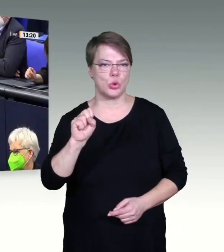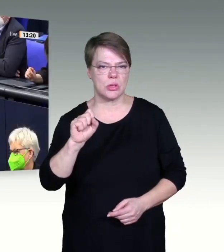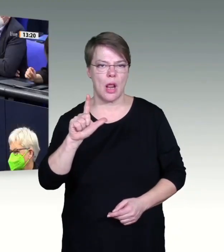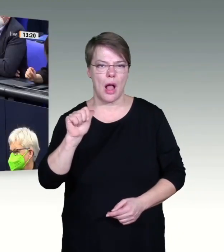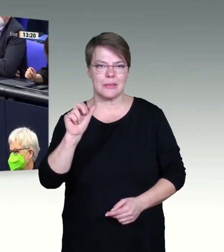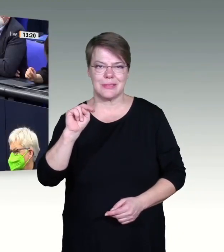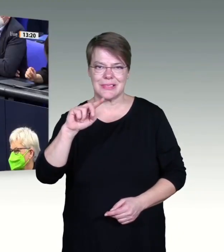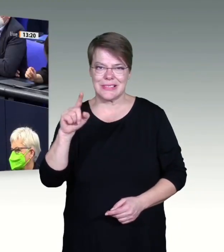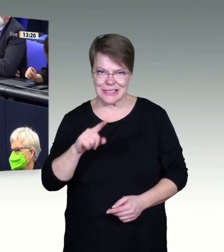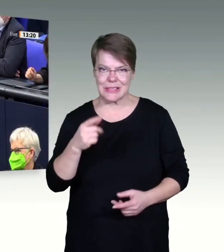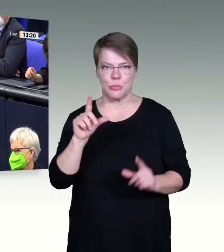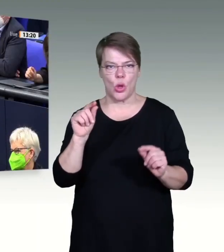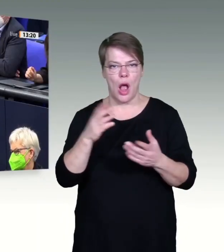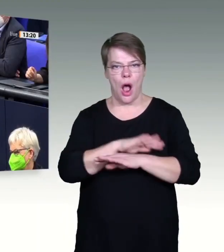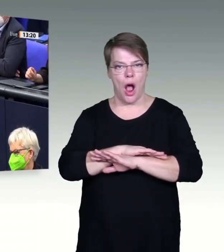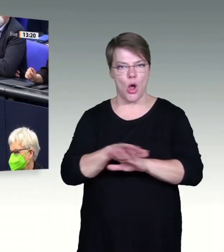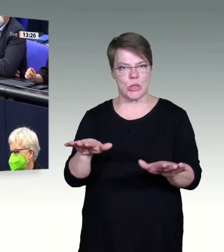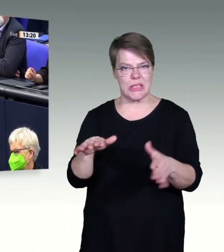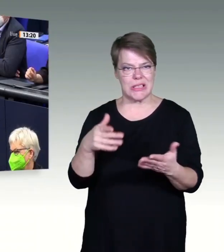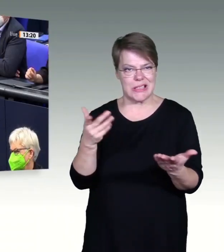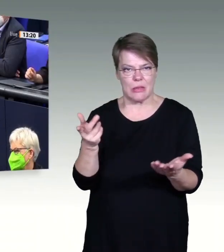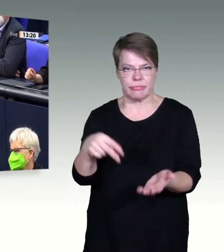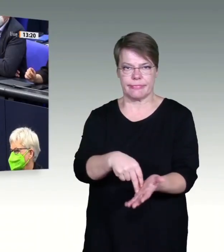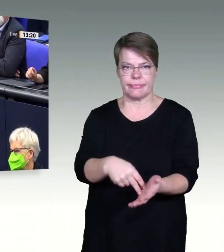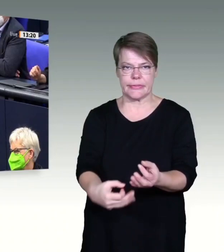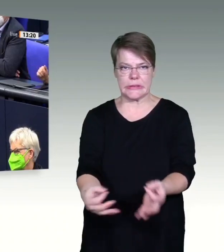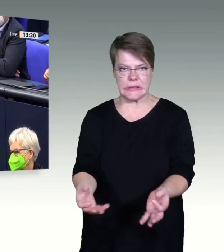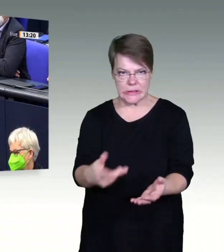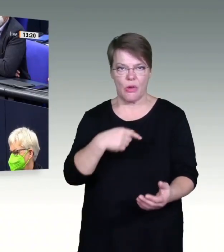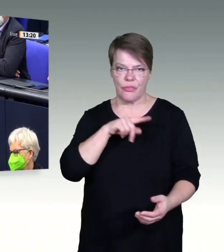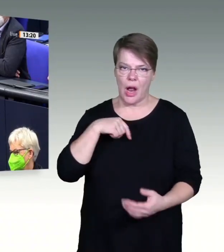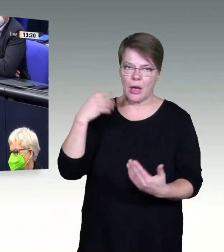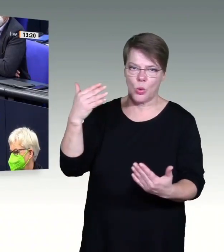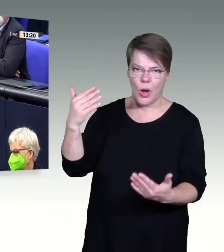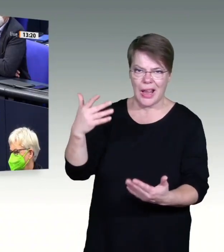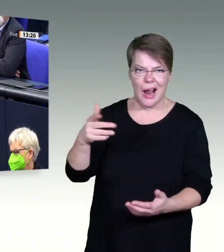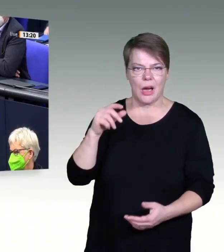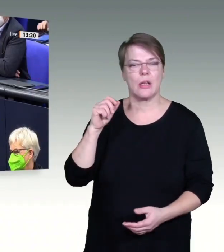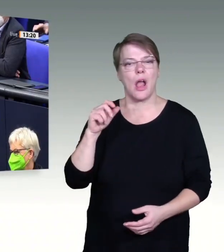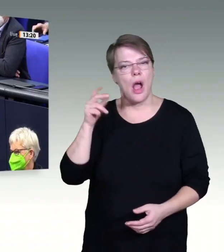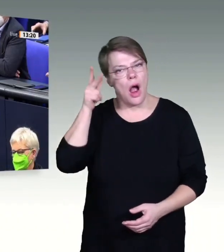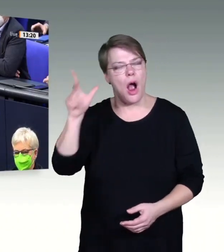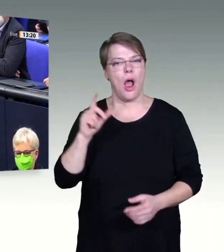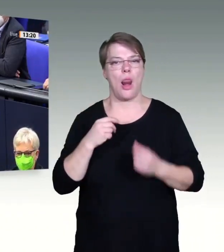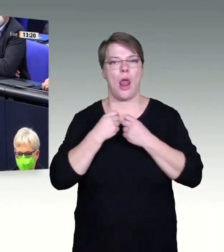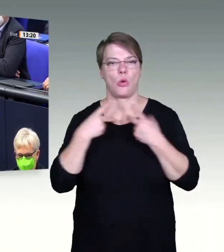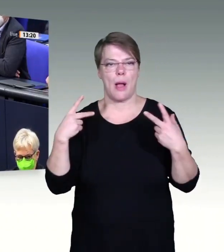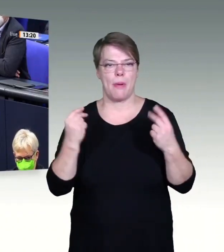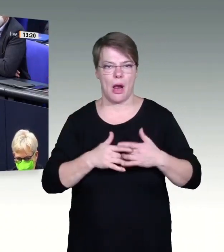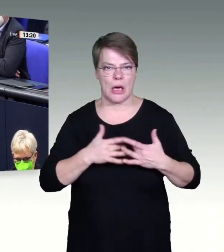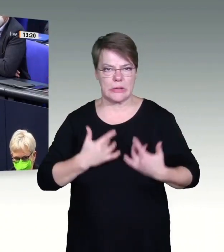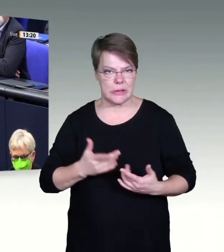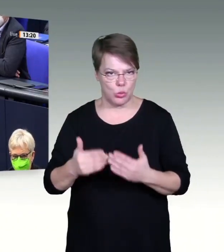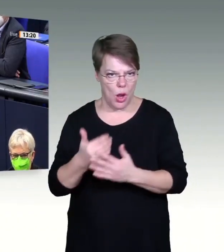Wir bieten Ihnen als Oppositionsfraktion eine konstruktive Mitarbeit, werden aber trotzdem in Zukunft weiterhin den Finger in die Wunde legen,